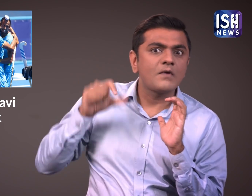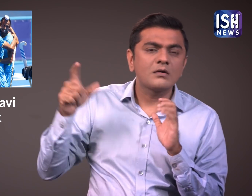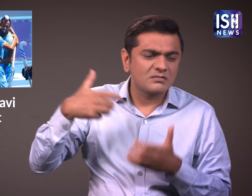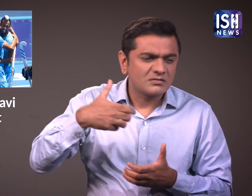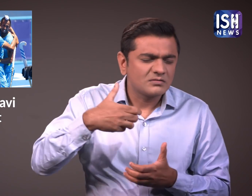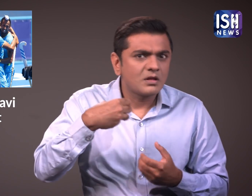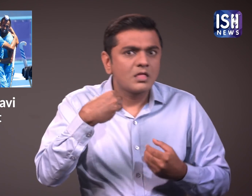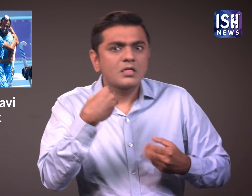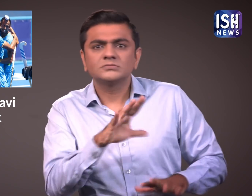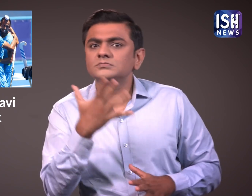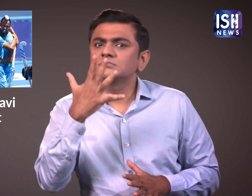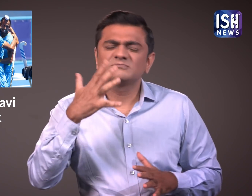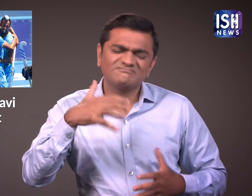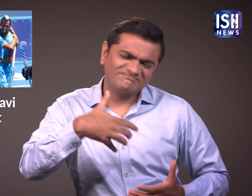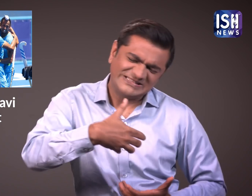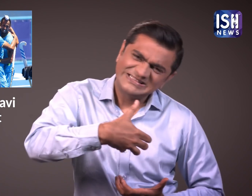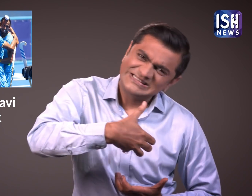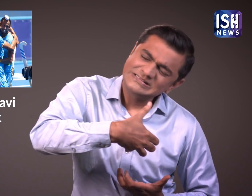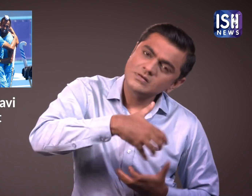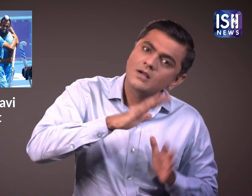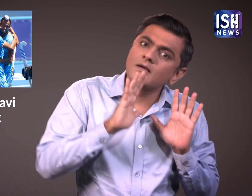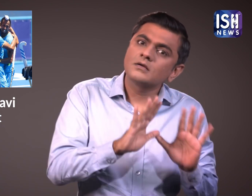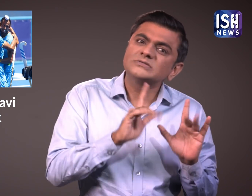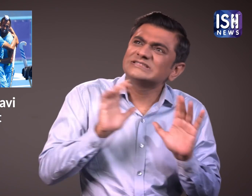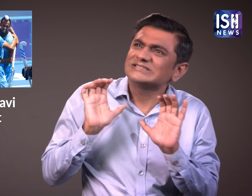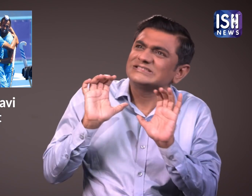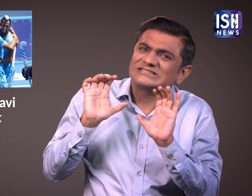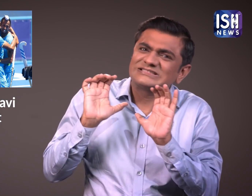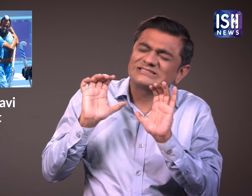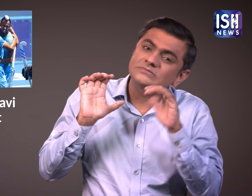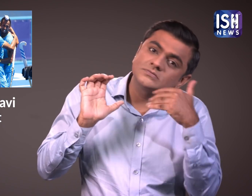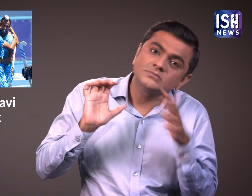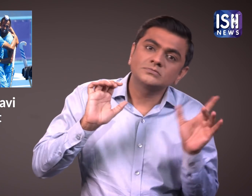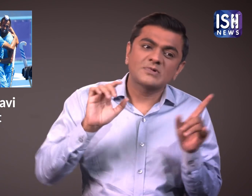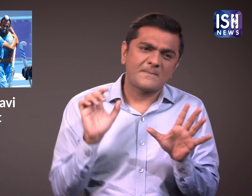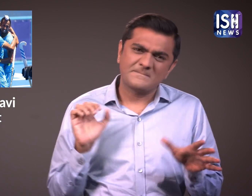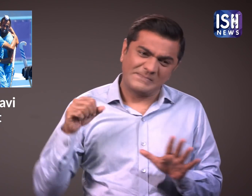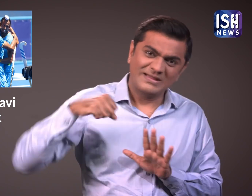धक्का देने की बहुत कोशिश की और फिर उसने दहिया को उपरी बहां पर काट